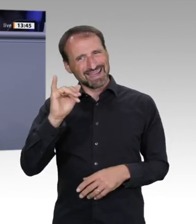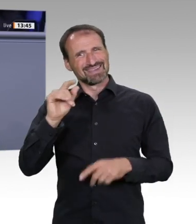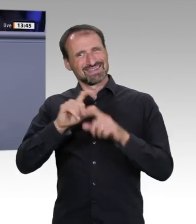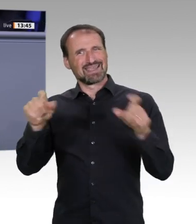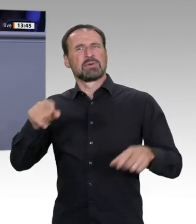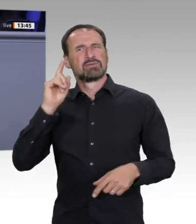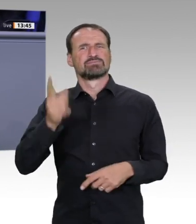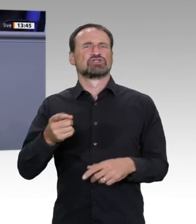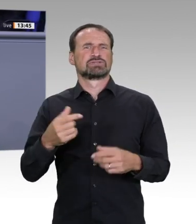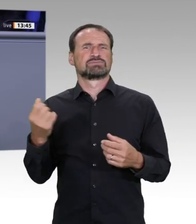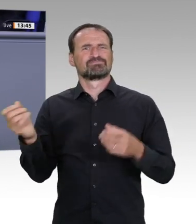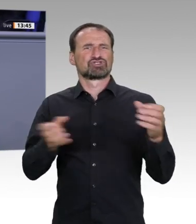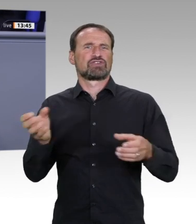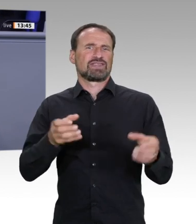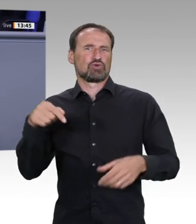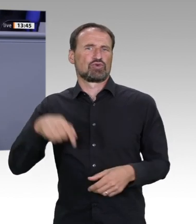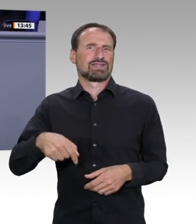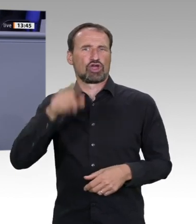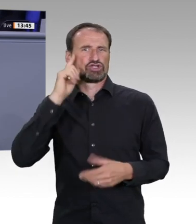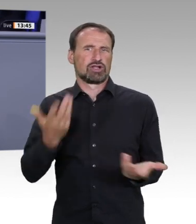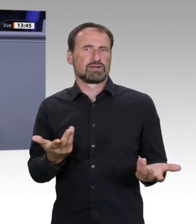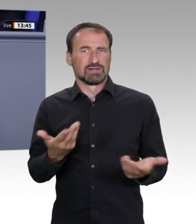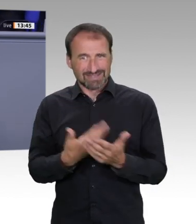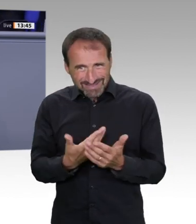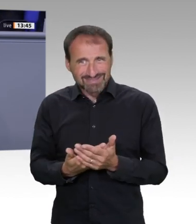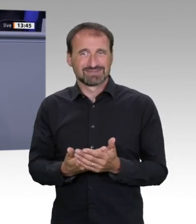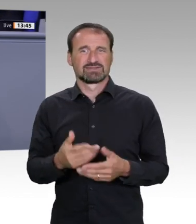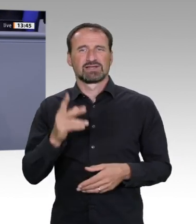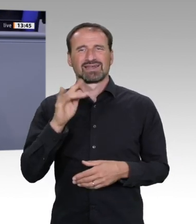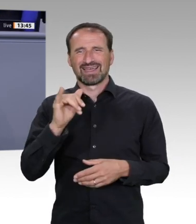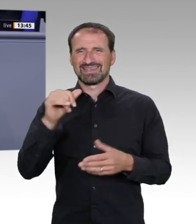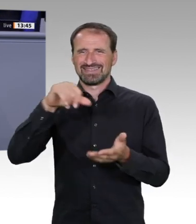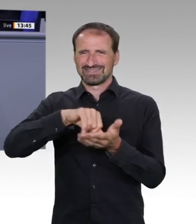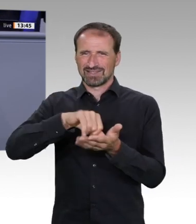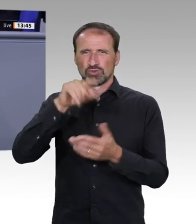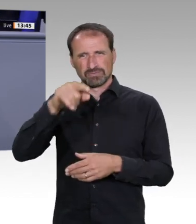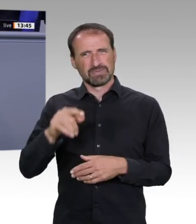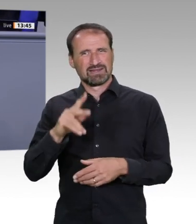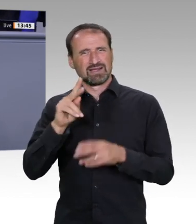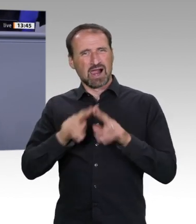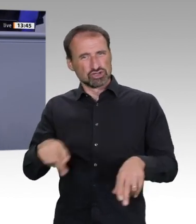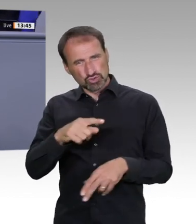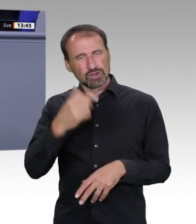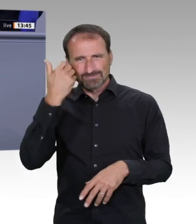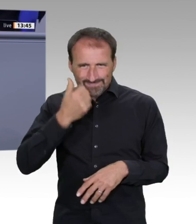der Kinder ab. Es ist also kein Wunder, dass dem vierten UN-Nachhaltigkeitsziel